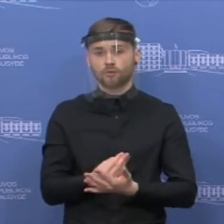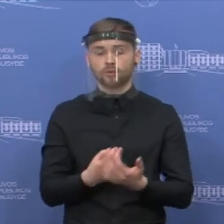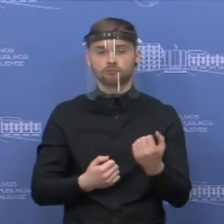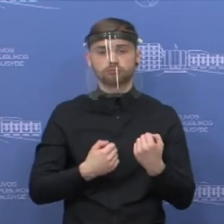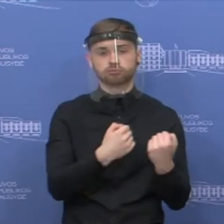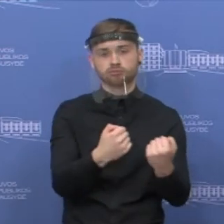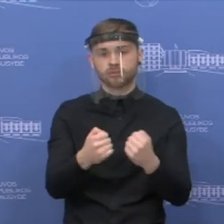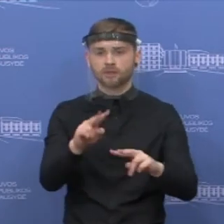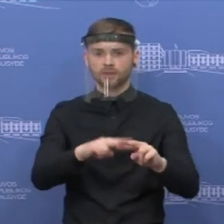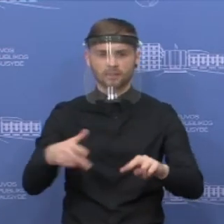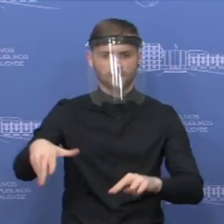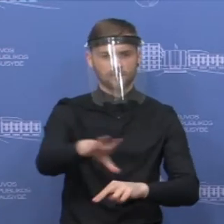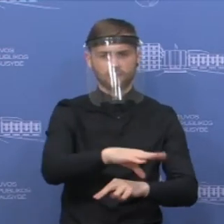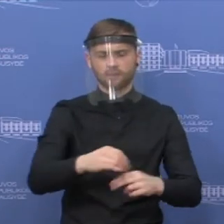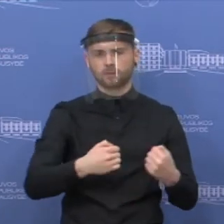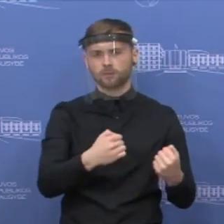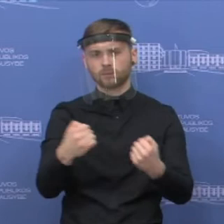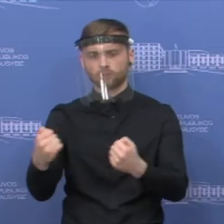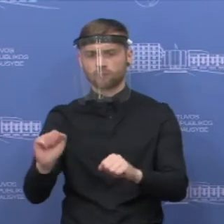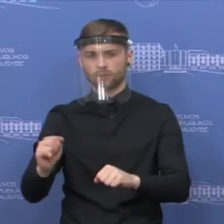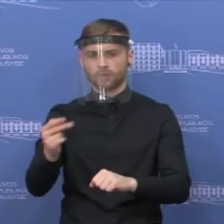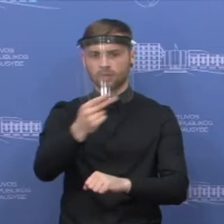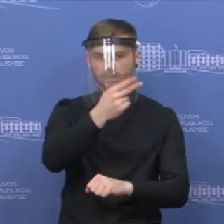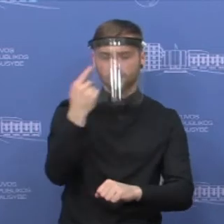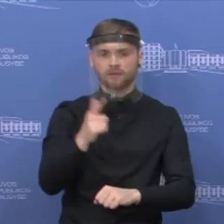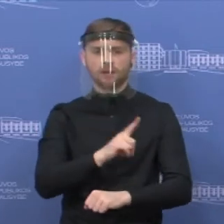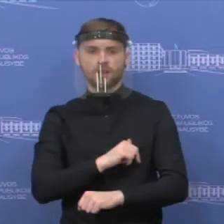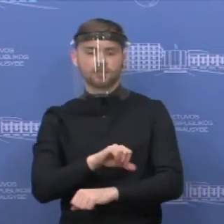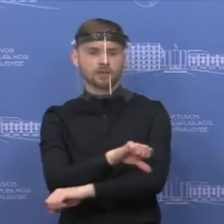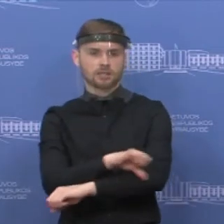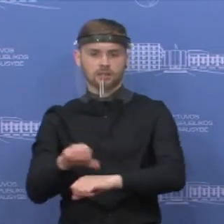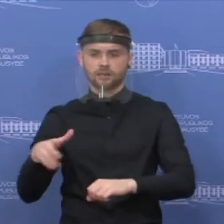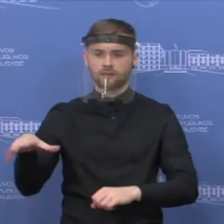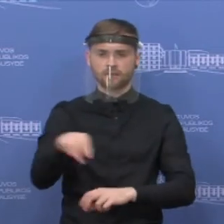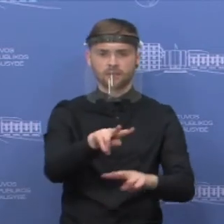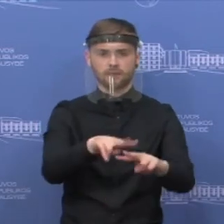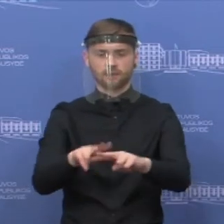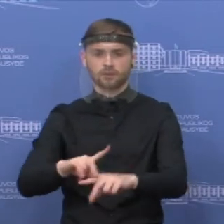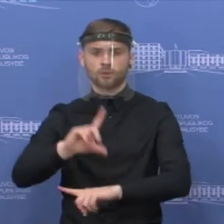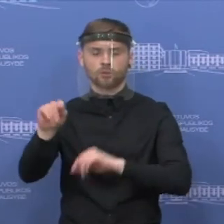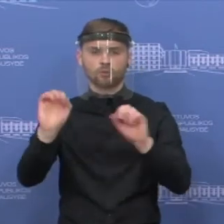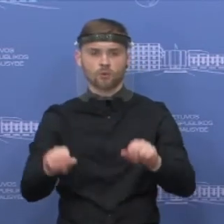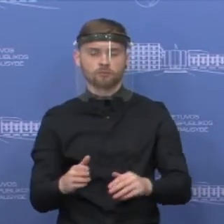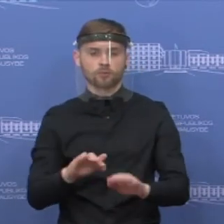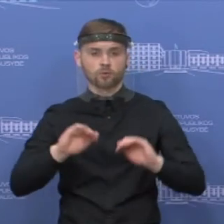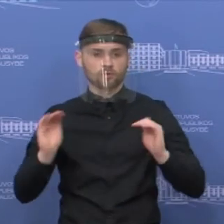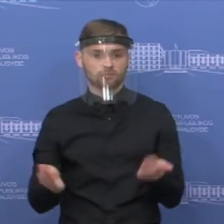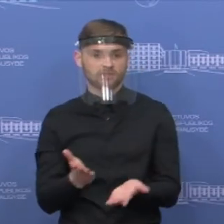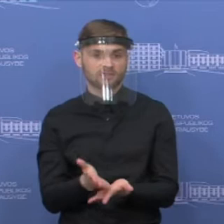kontrolės punktus prie Lietuvos ir Latvijos sienos. Tai trumpai tiek